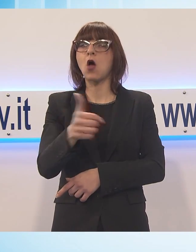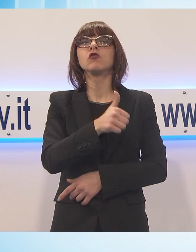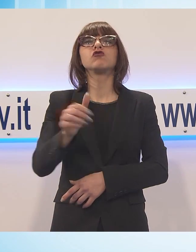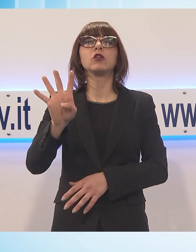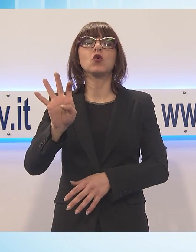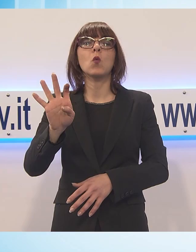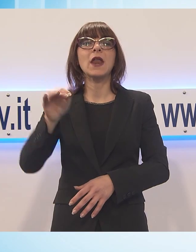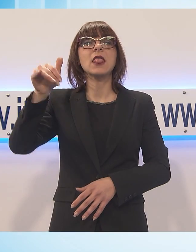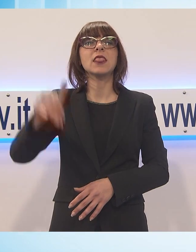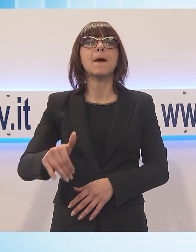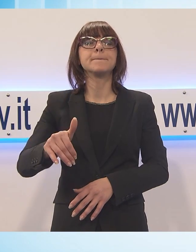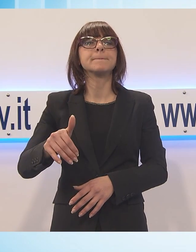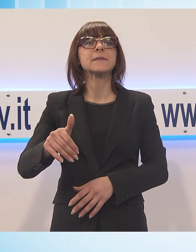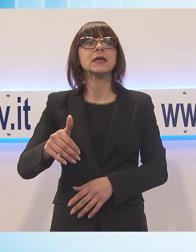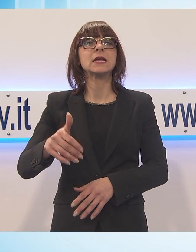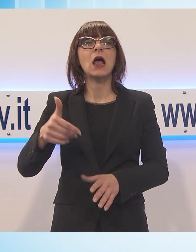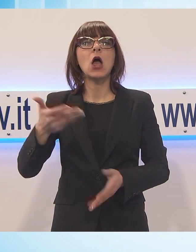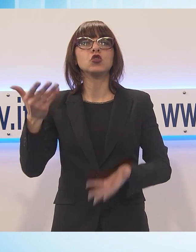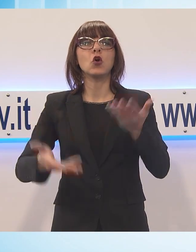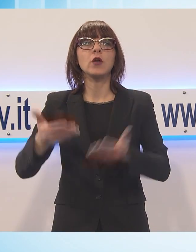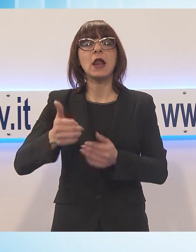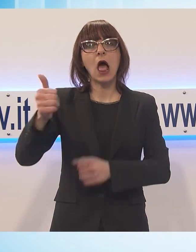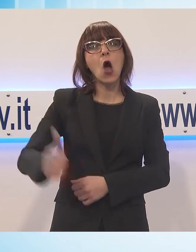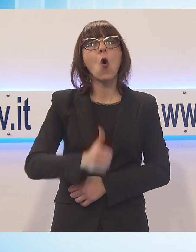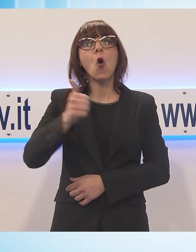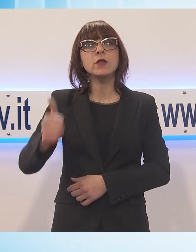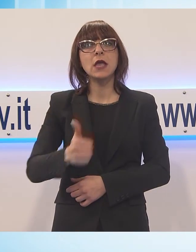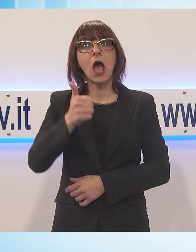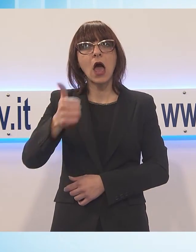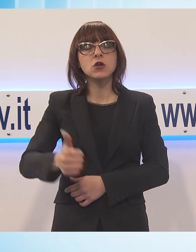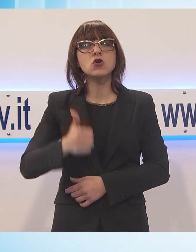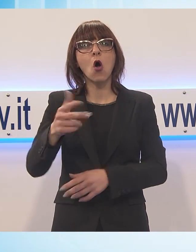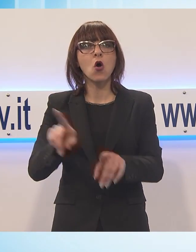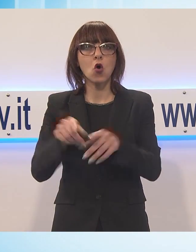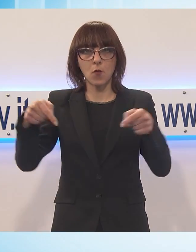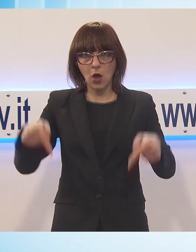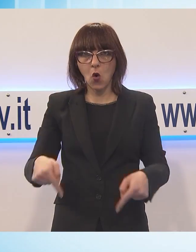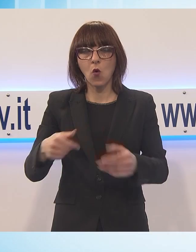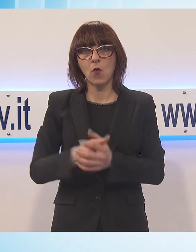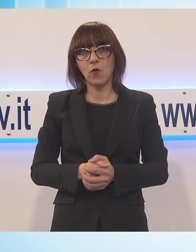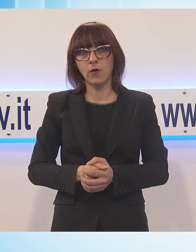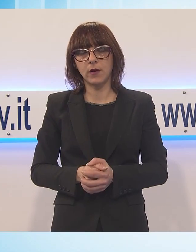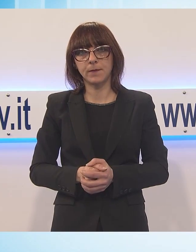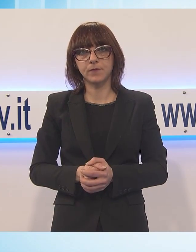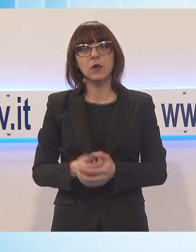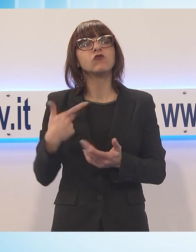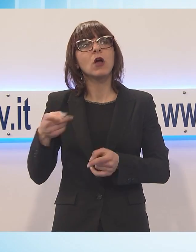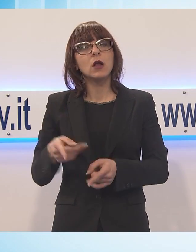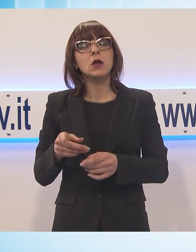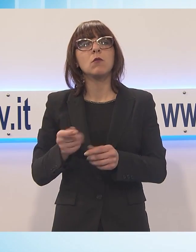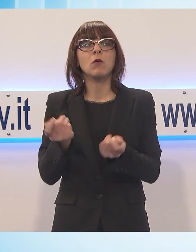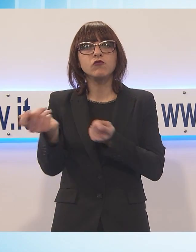Pioppogatto sarà trasformato in un impianto di valorizzazione, biostabilizzazione e compostaggio, ospitando anche la lavorazione della